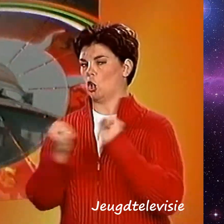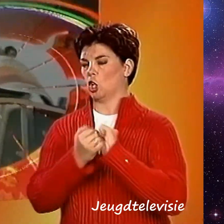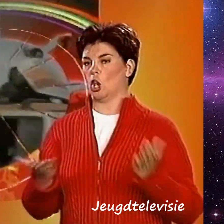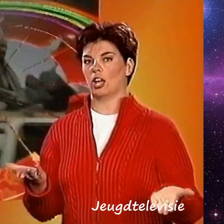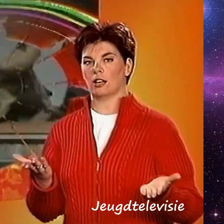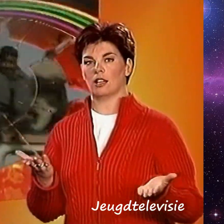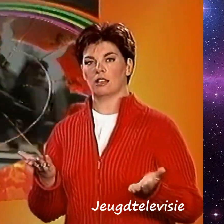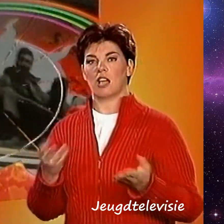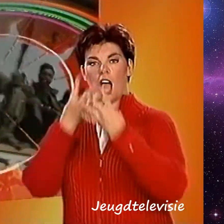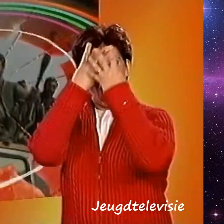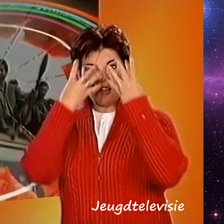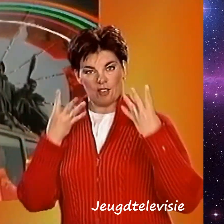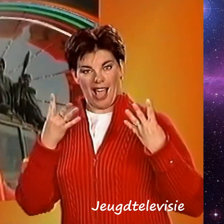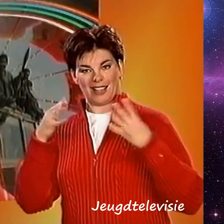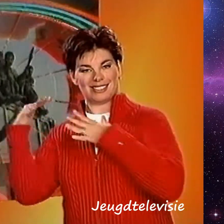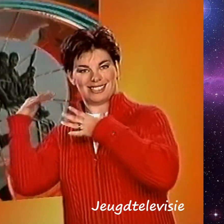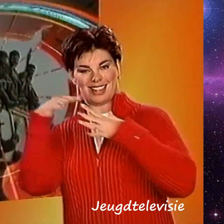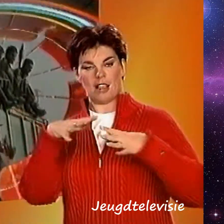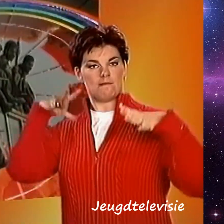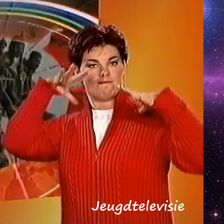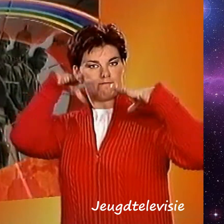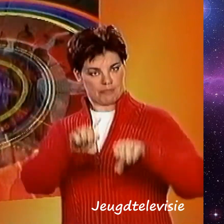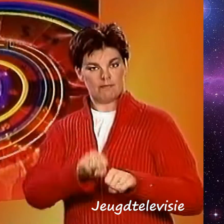Afghaanse strijders vooroveren hoofdstad